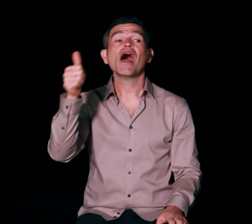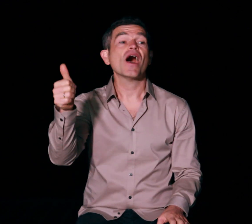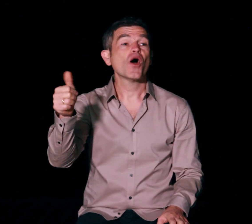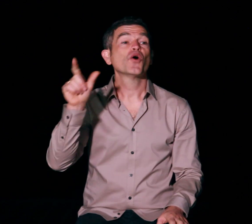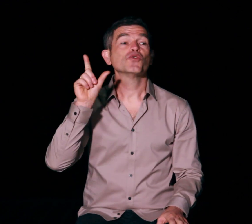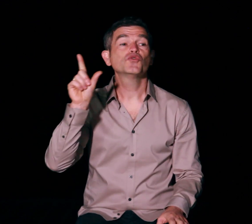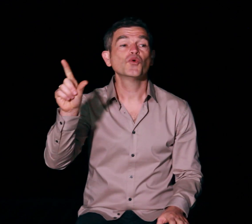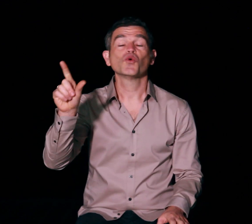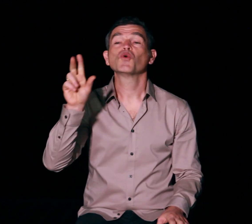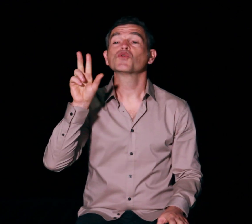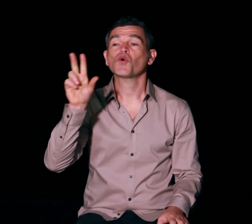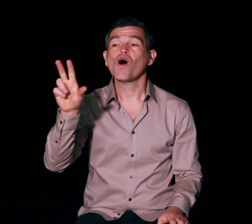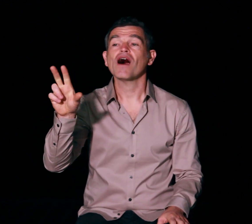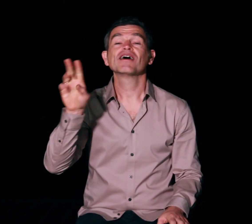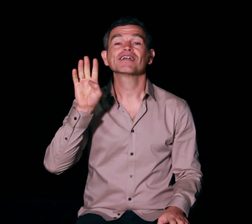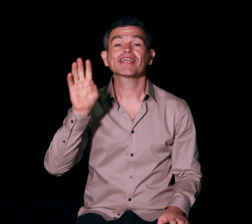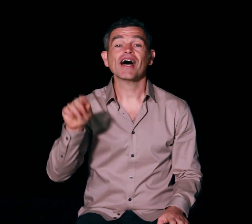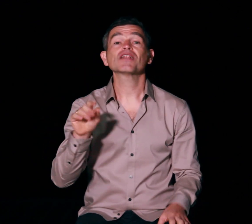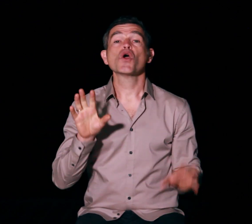1, 2, 3, 4